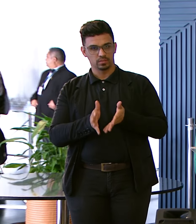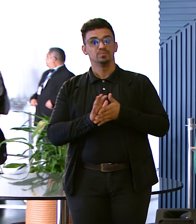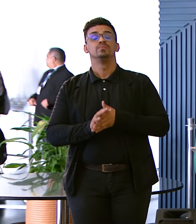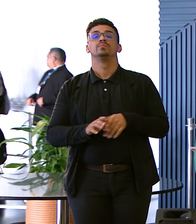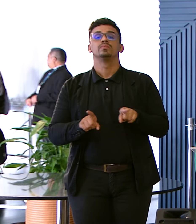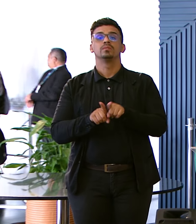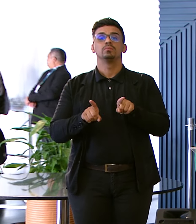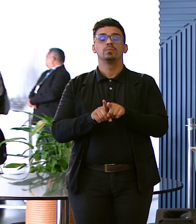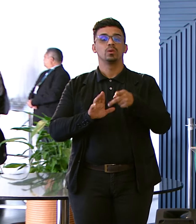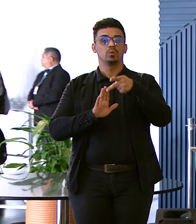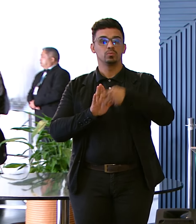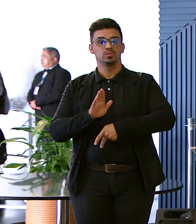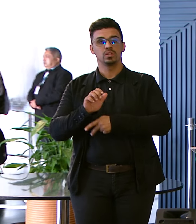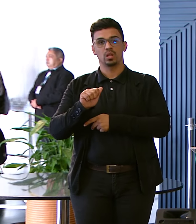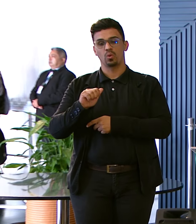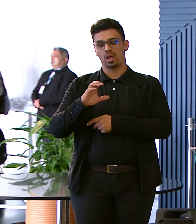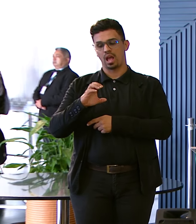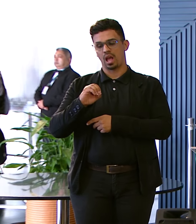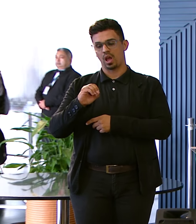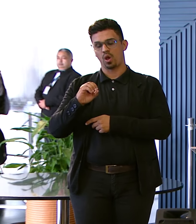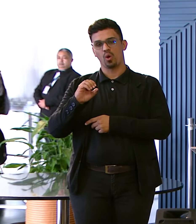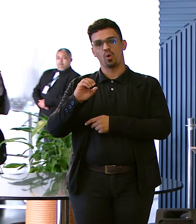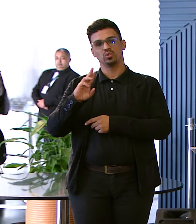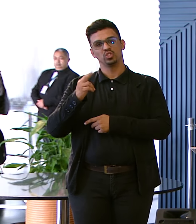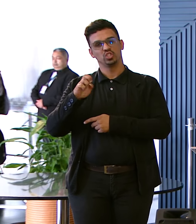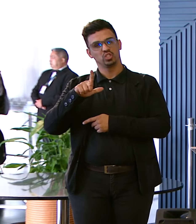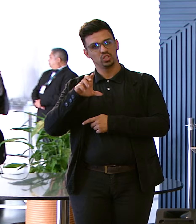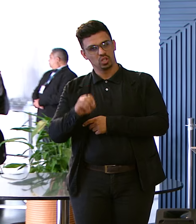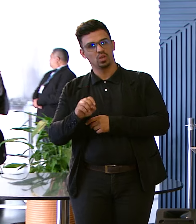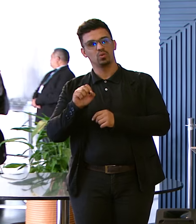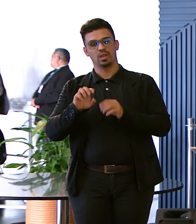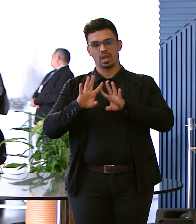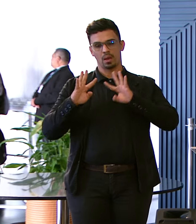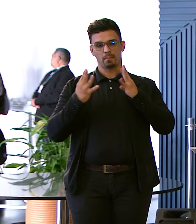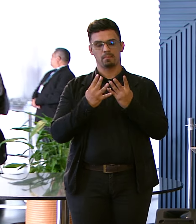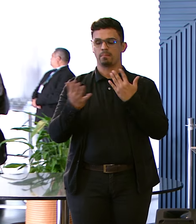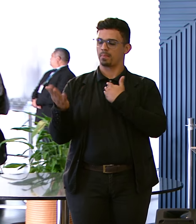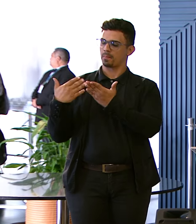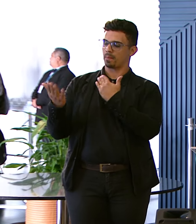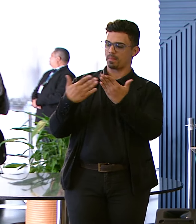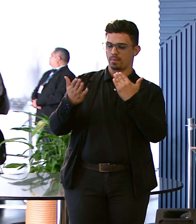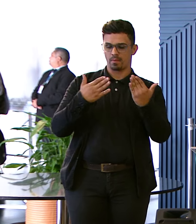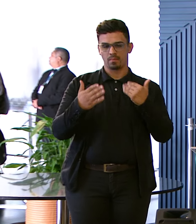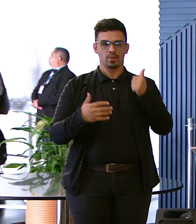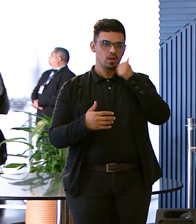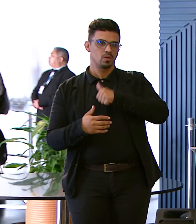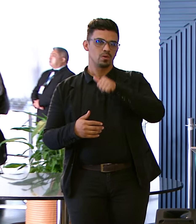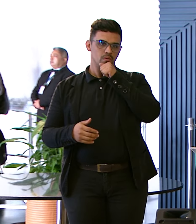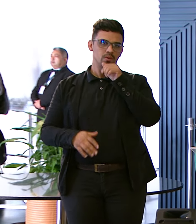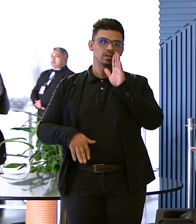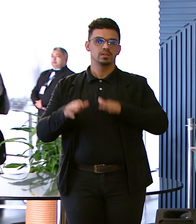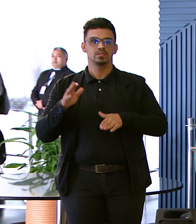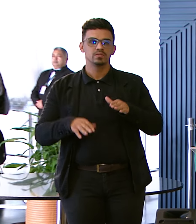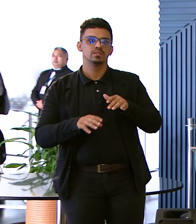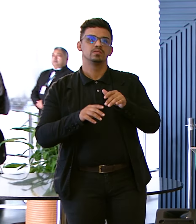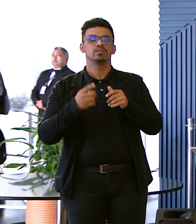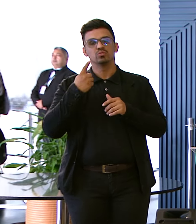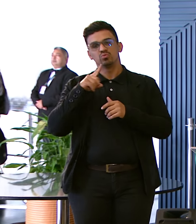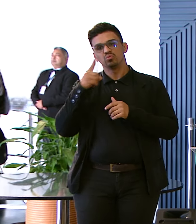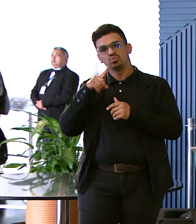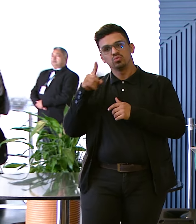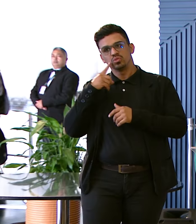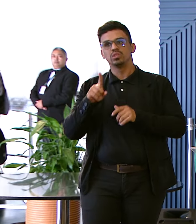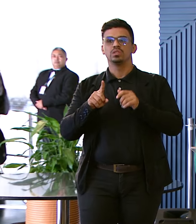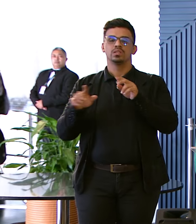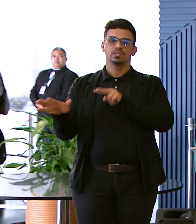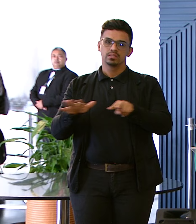Conchego Que é A roda de conversa Com as mães Que ficam Às vezes Dias, semanas E meses Com seus